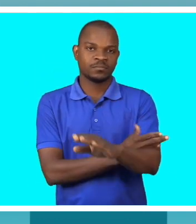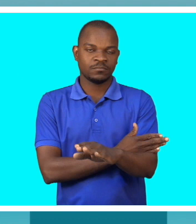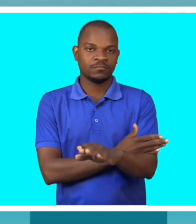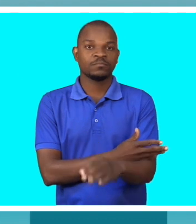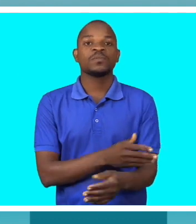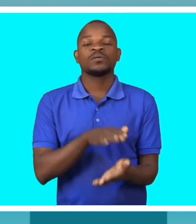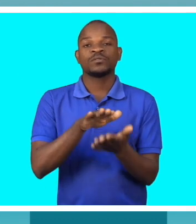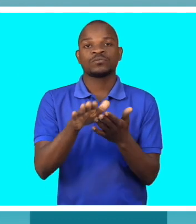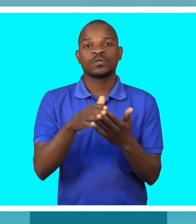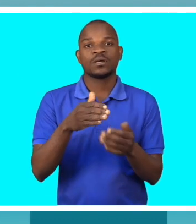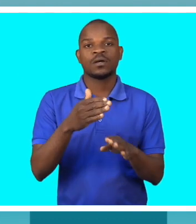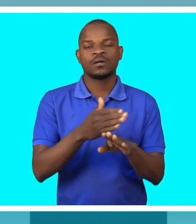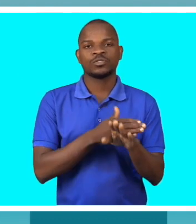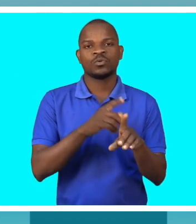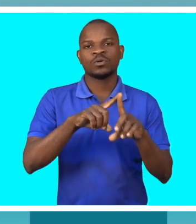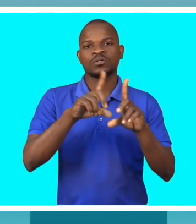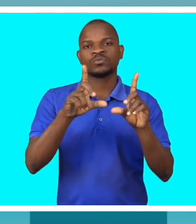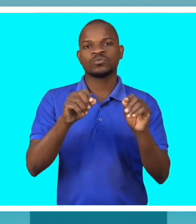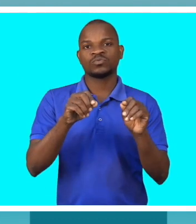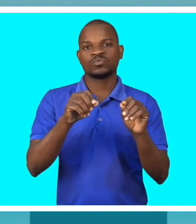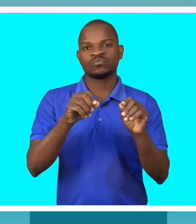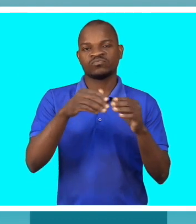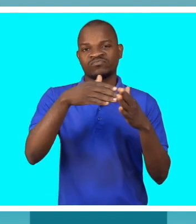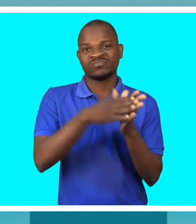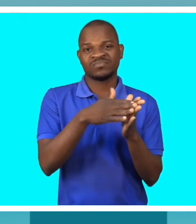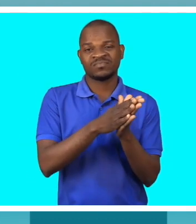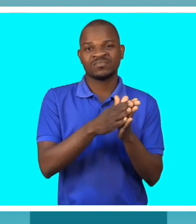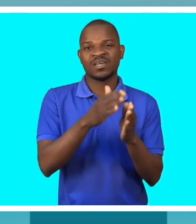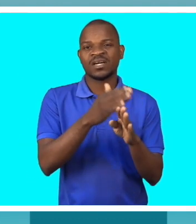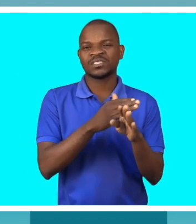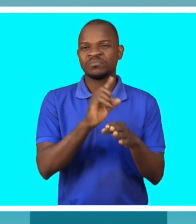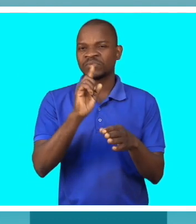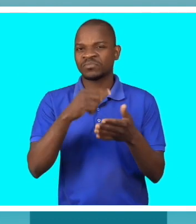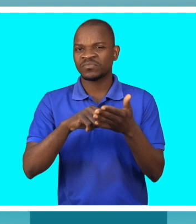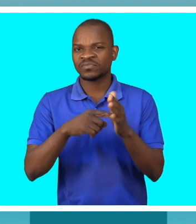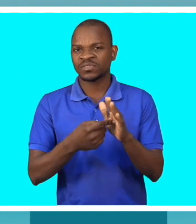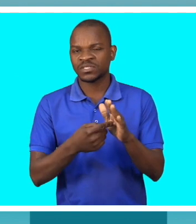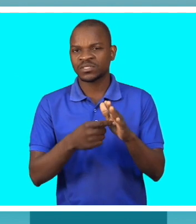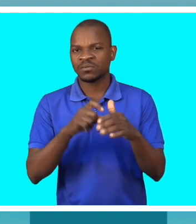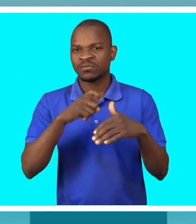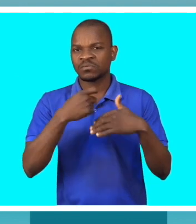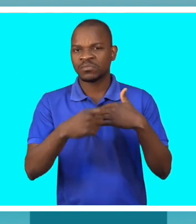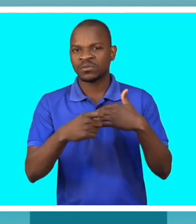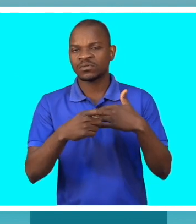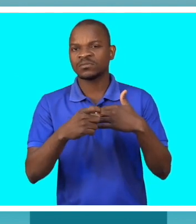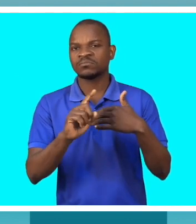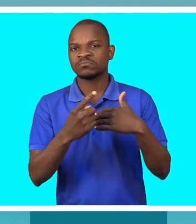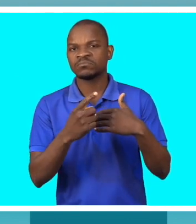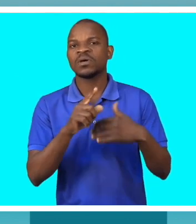sexual, primeiros tempos, primeiros dias, primeiras semanas, primeiros meses, eu não sentia